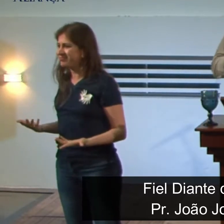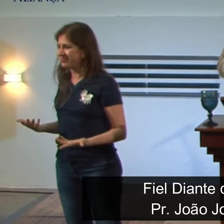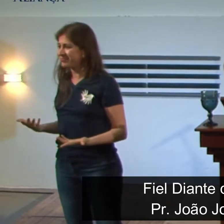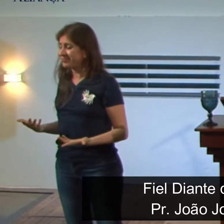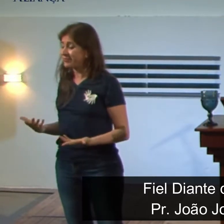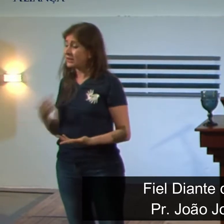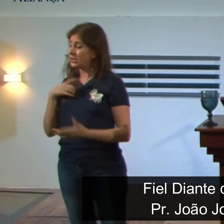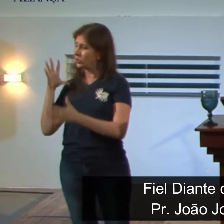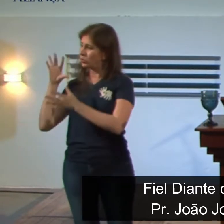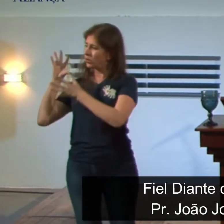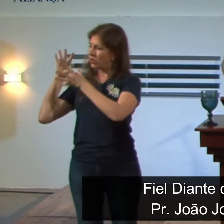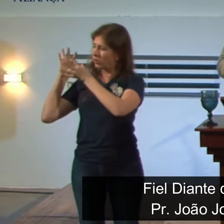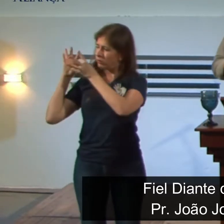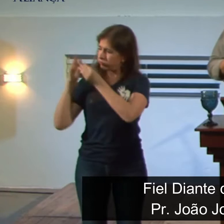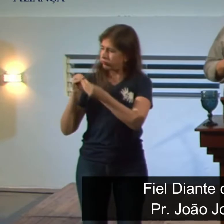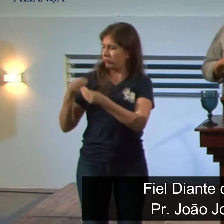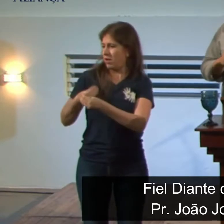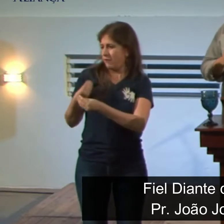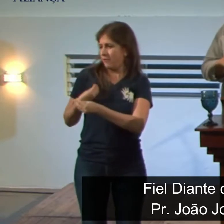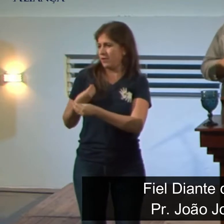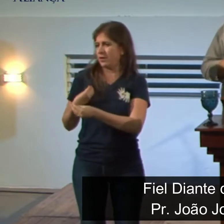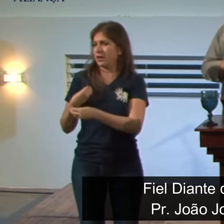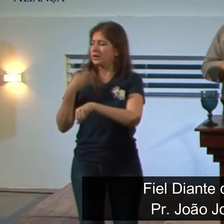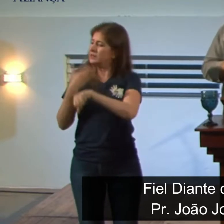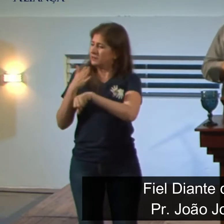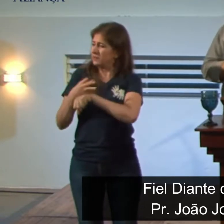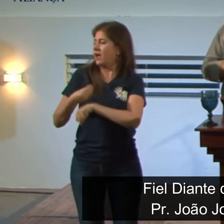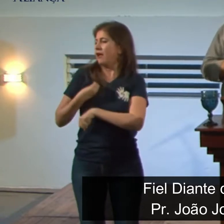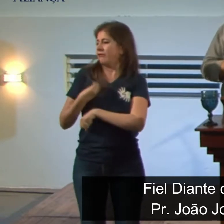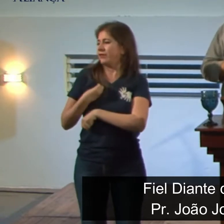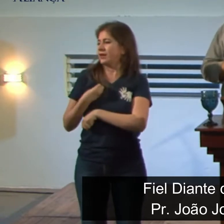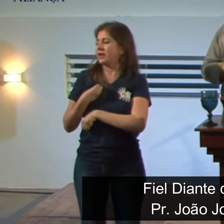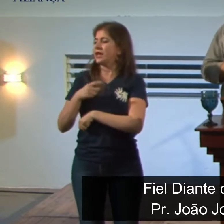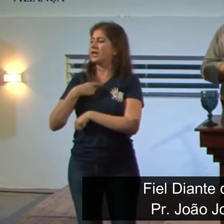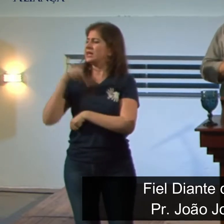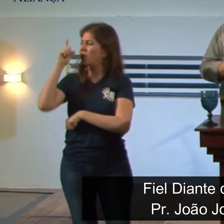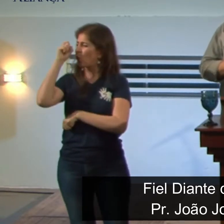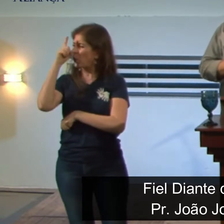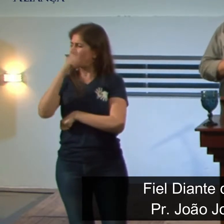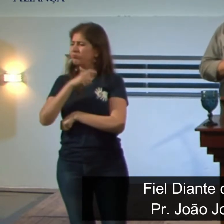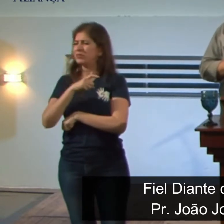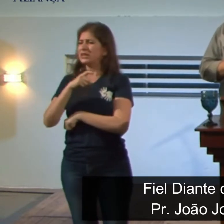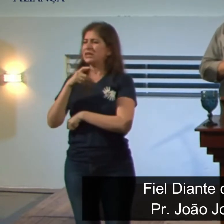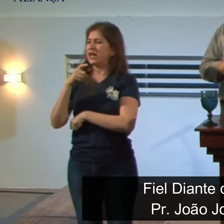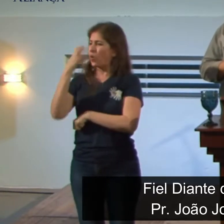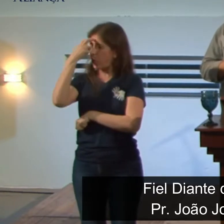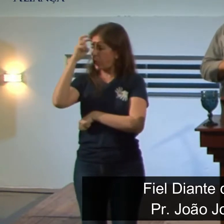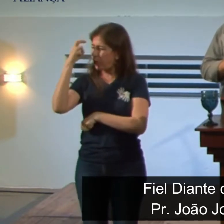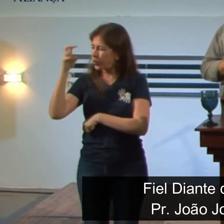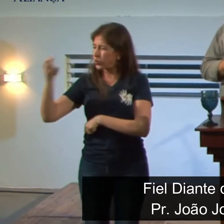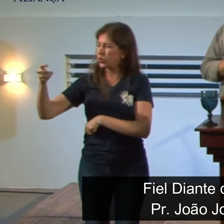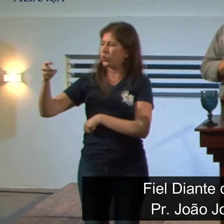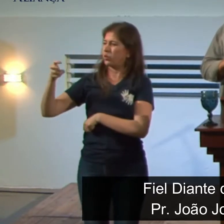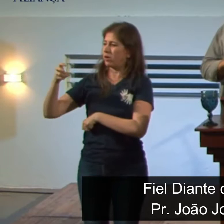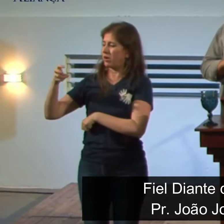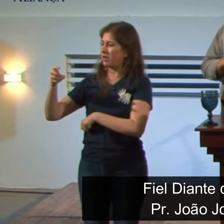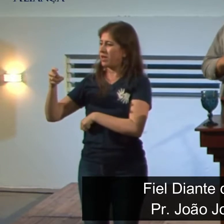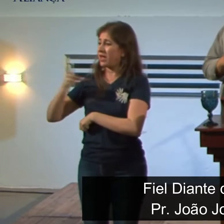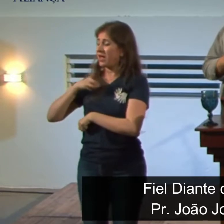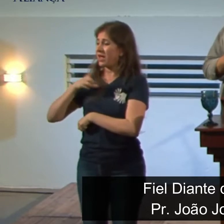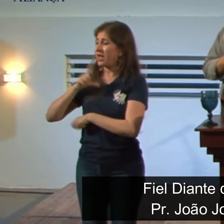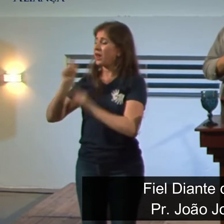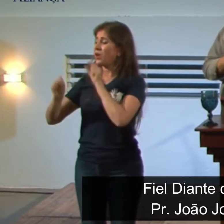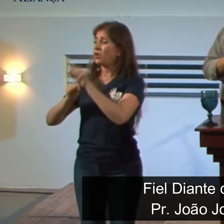Trazendo a contextualização, essa prática, a aculturação, era uma estratégia muito comum